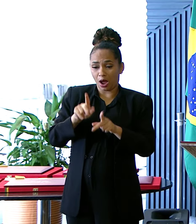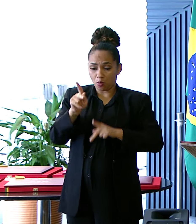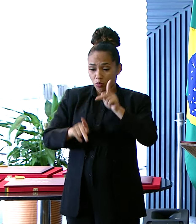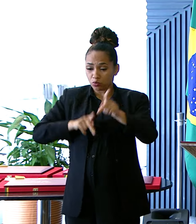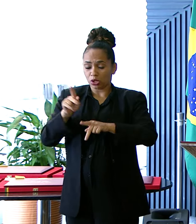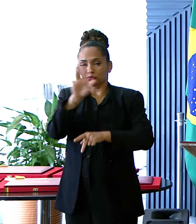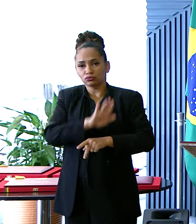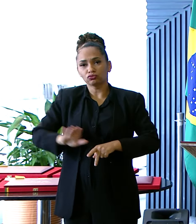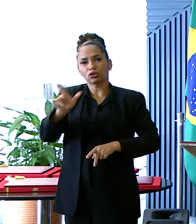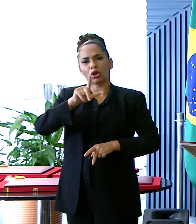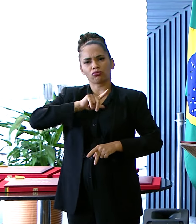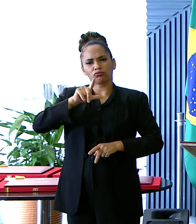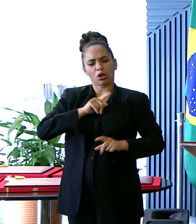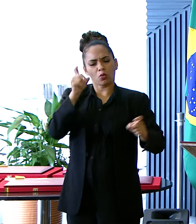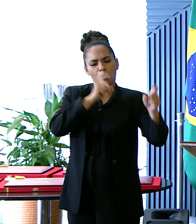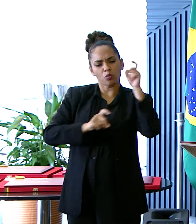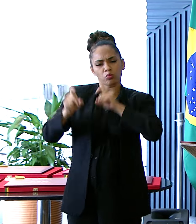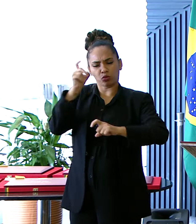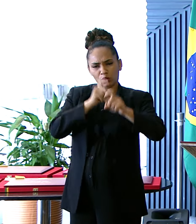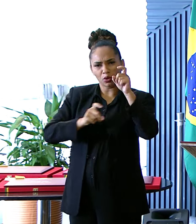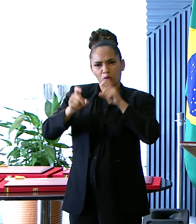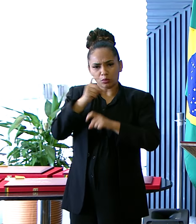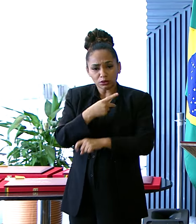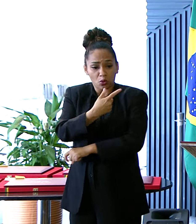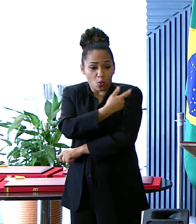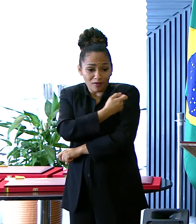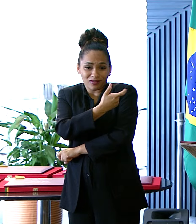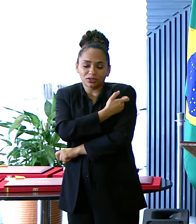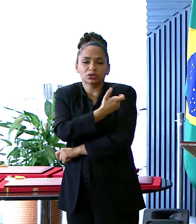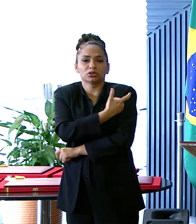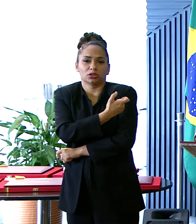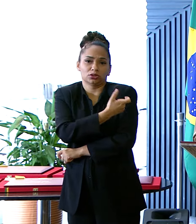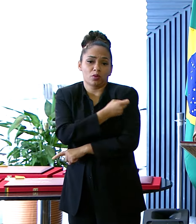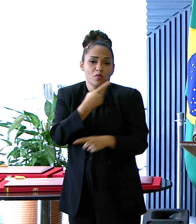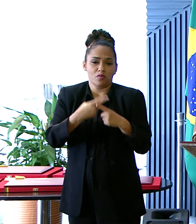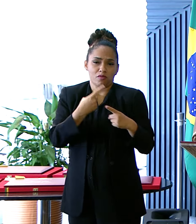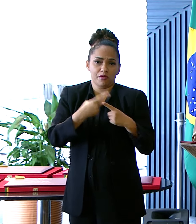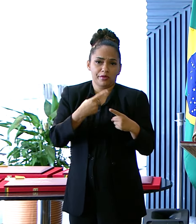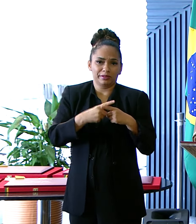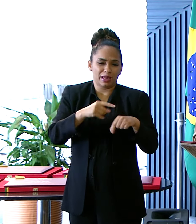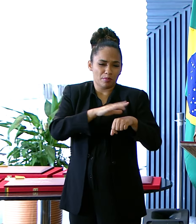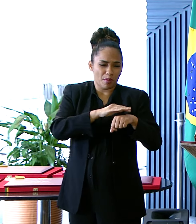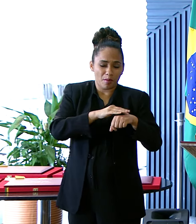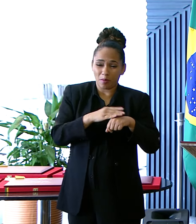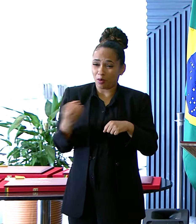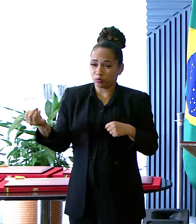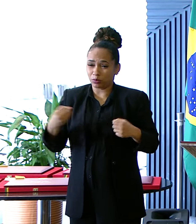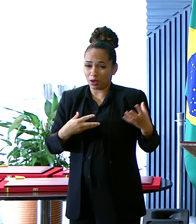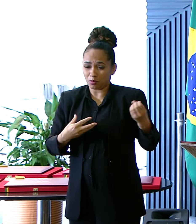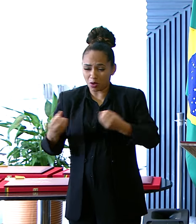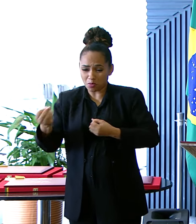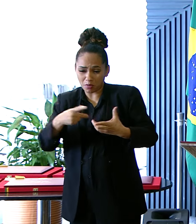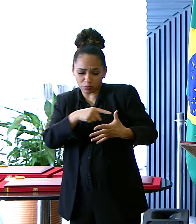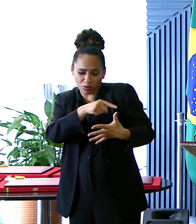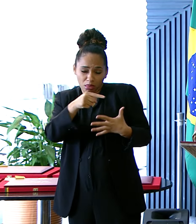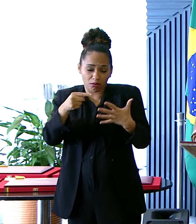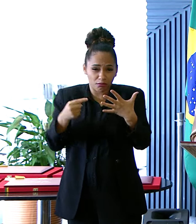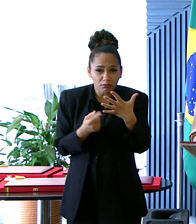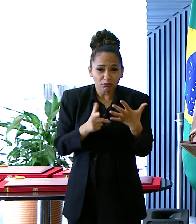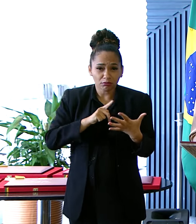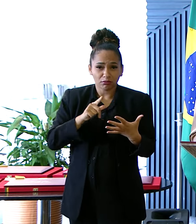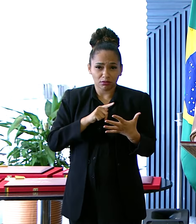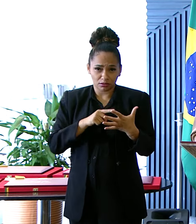Há toda uma preocupação Com a vacinação Porque novas doenças De caráter oportunista Porque